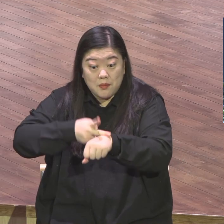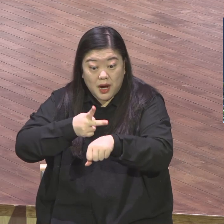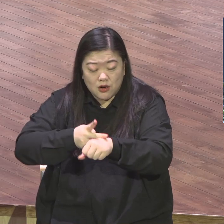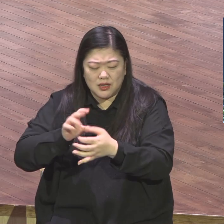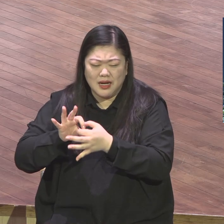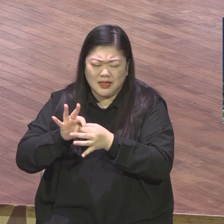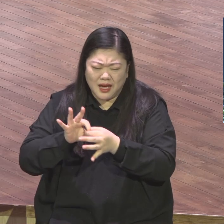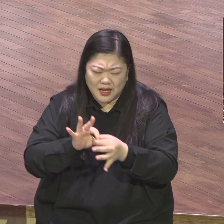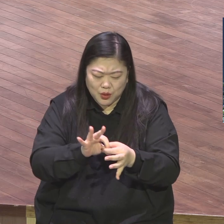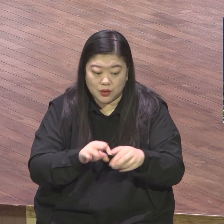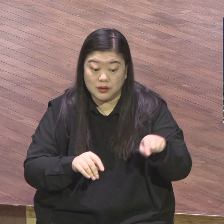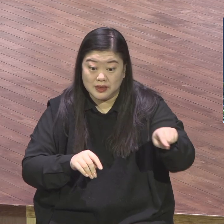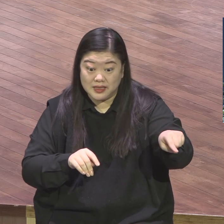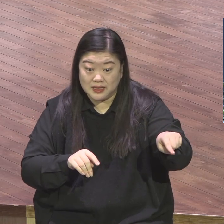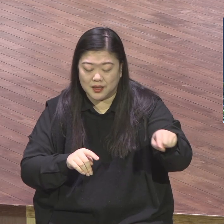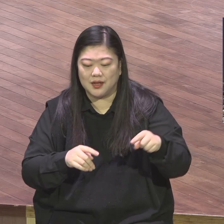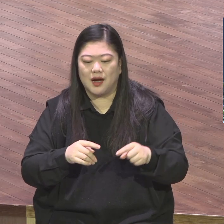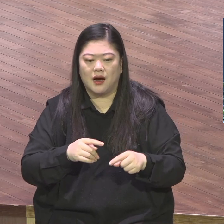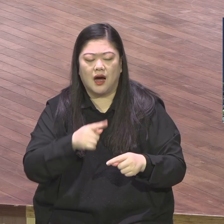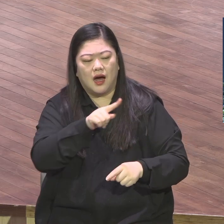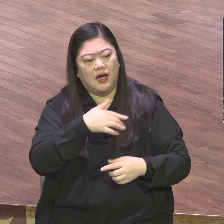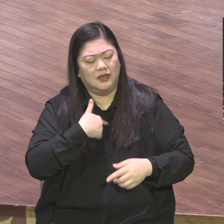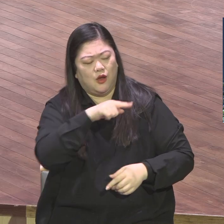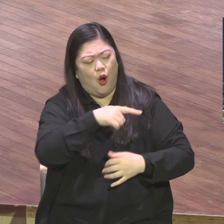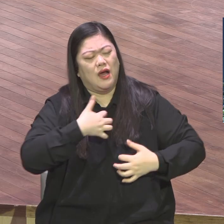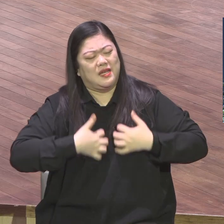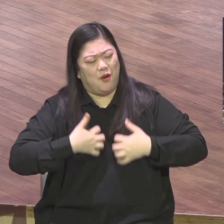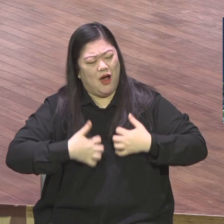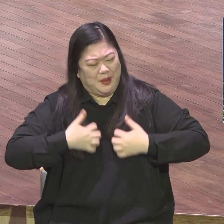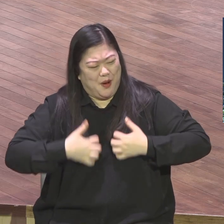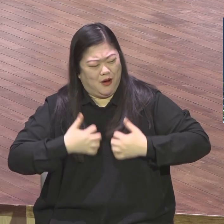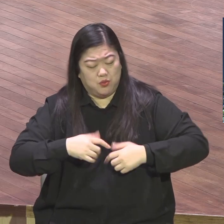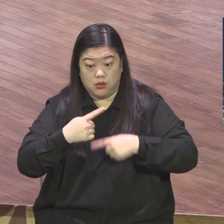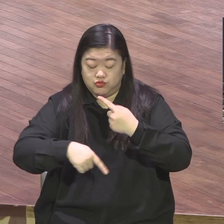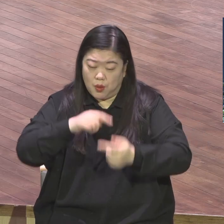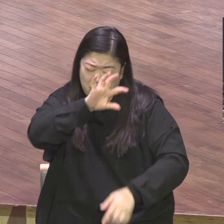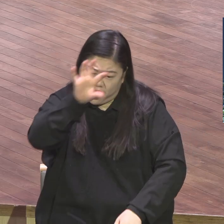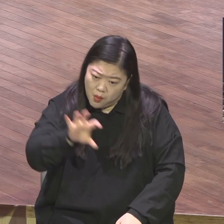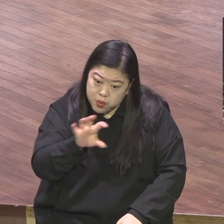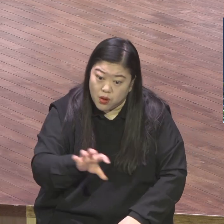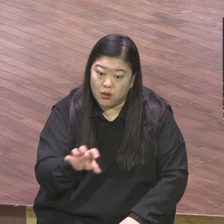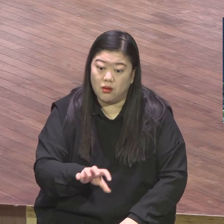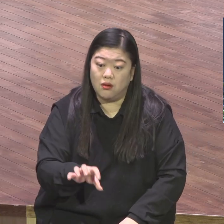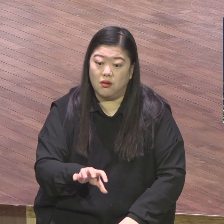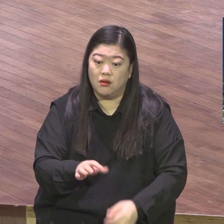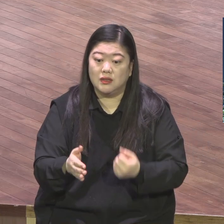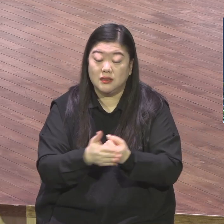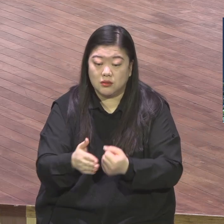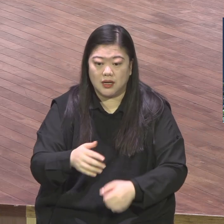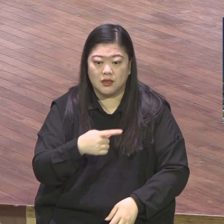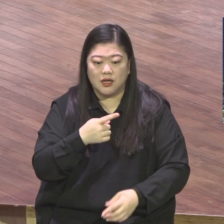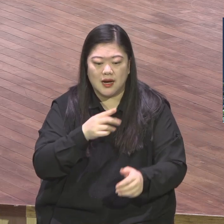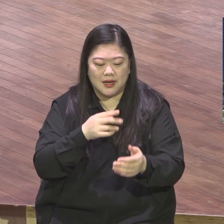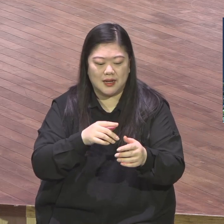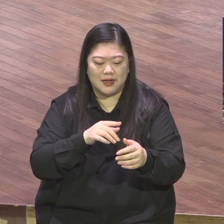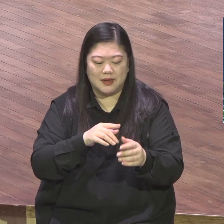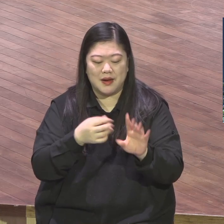기뻄의 서신이라 희락의 보금이라 기뻄의